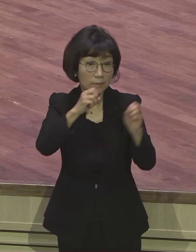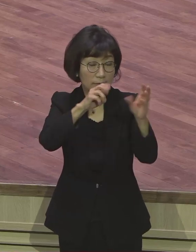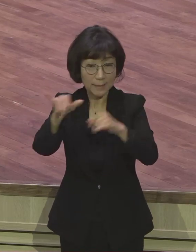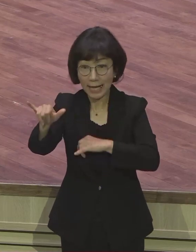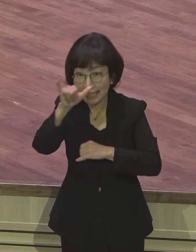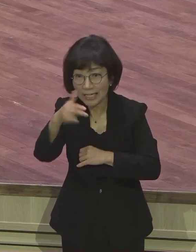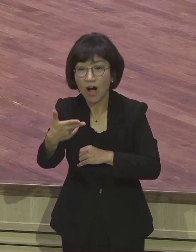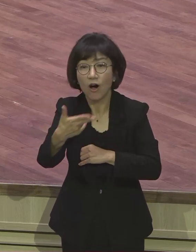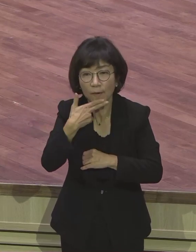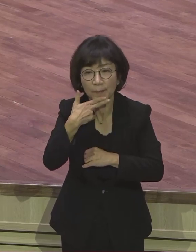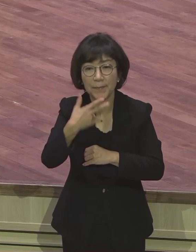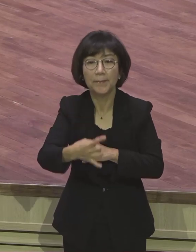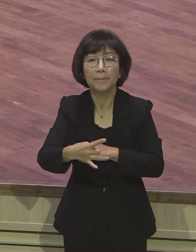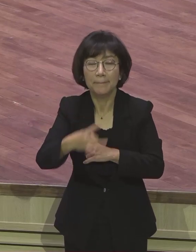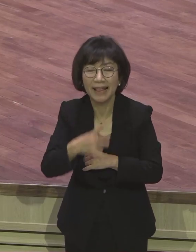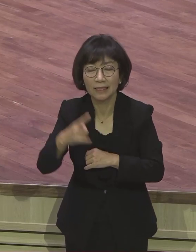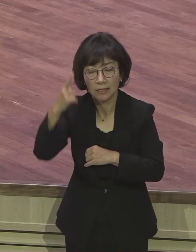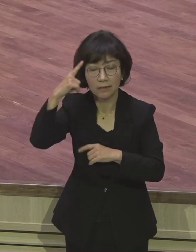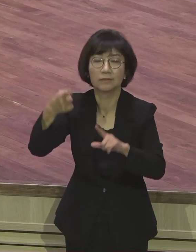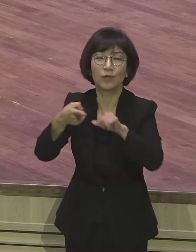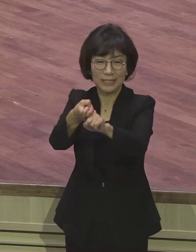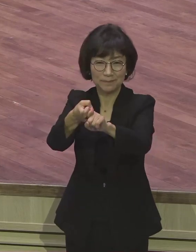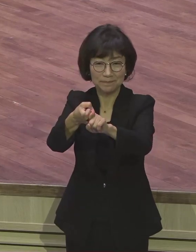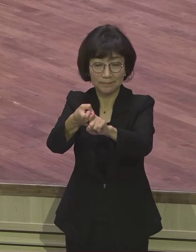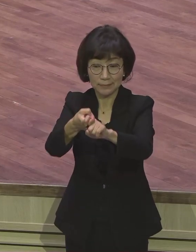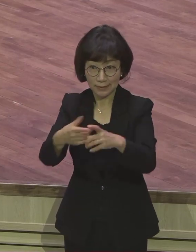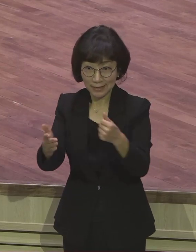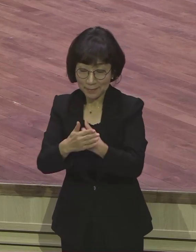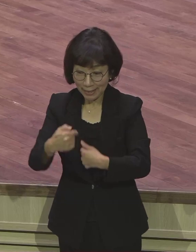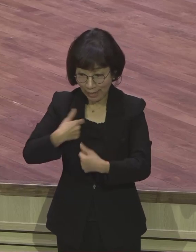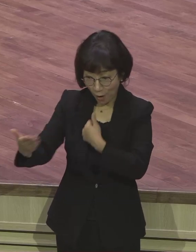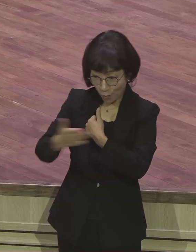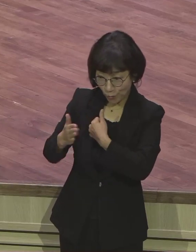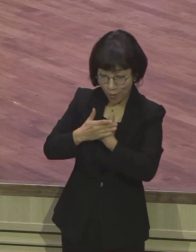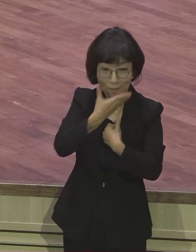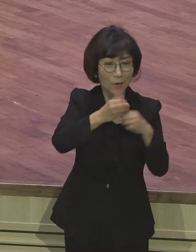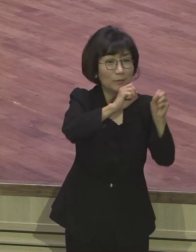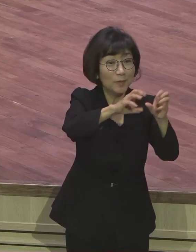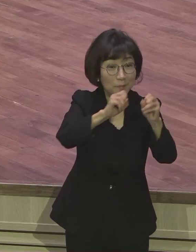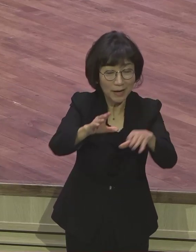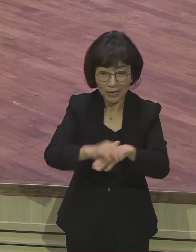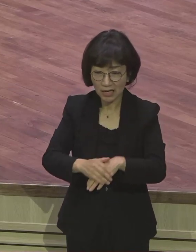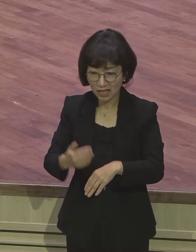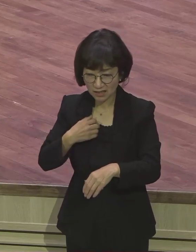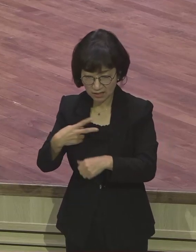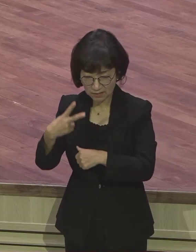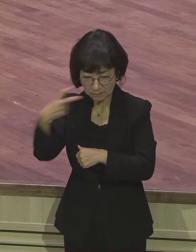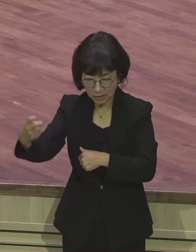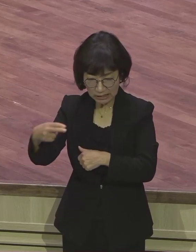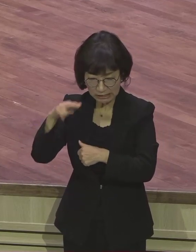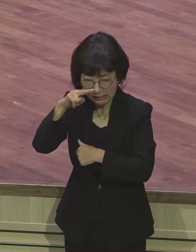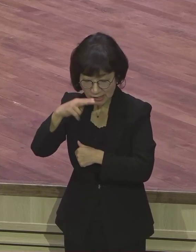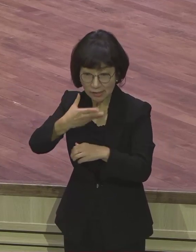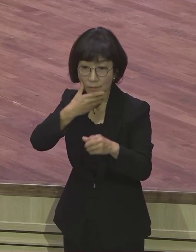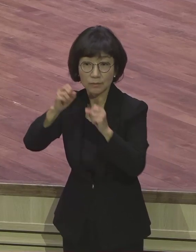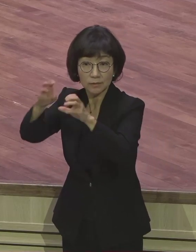어떤 모습, 어떤 방도를 하든지 전파되는 것이 그리스도라 하면 나는 기뻐하고 또한 기뻐한다.